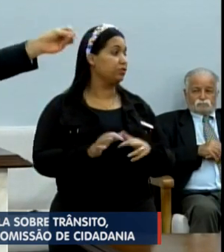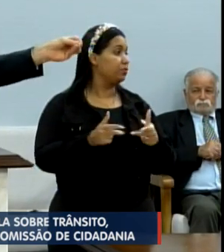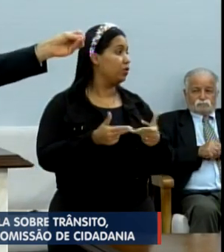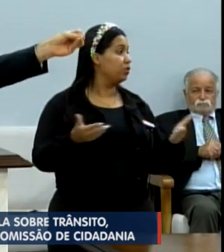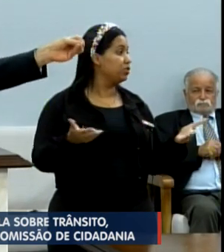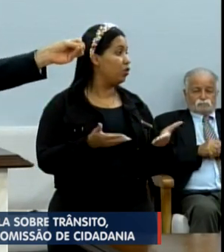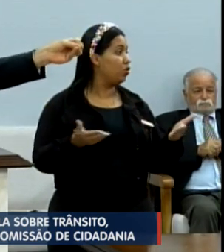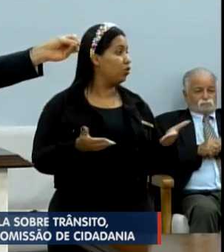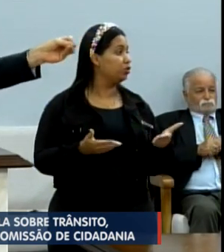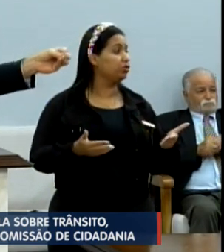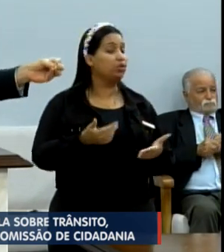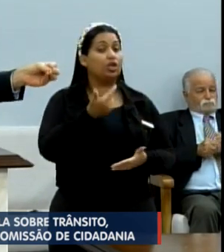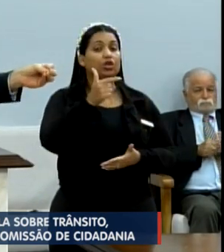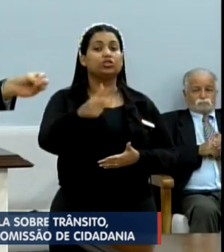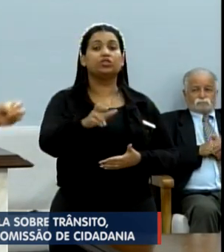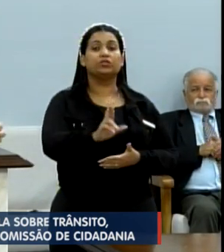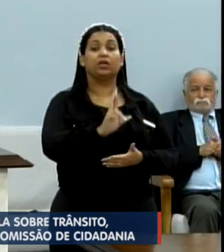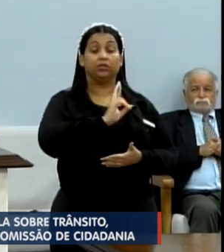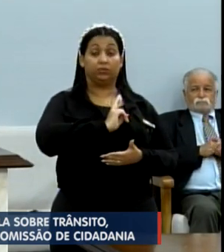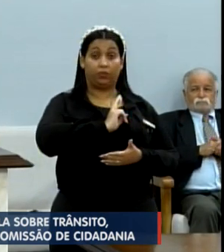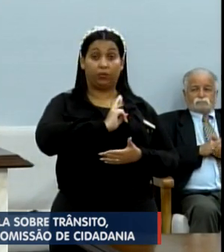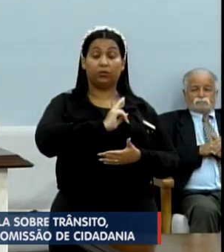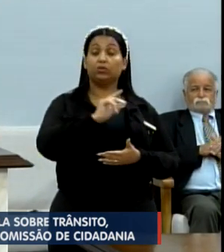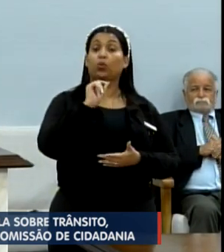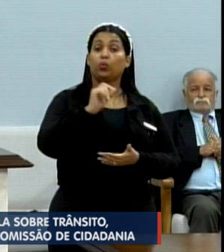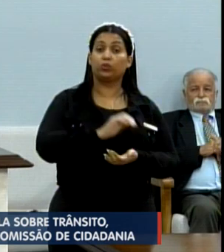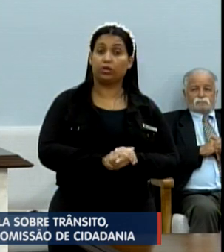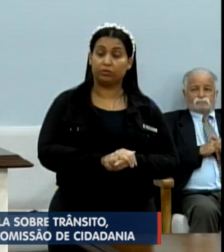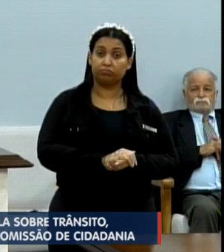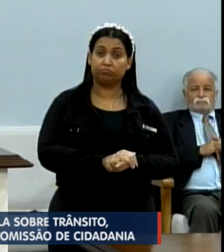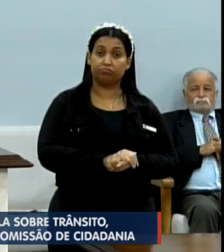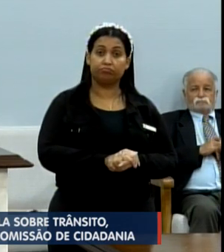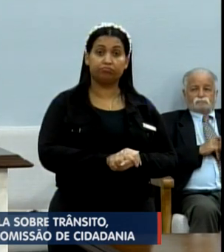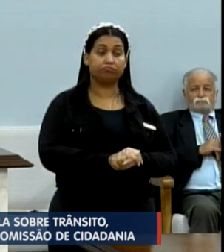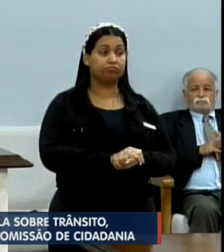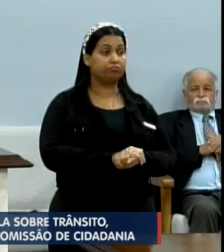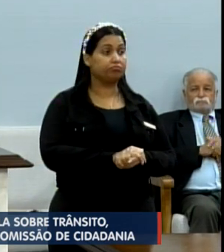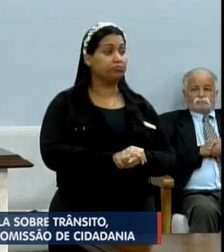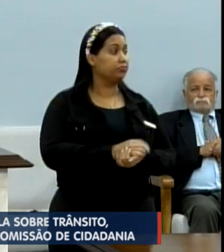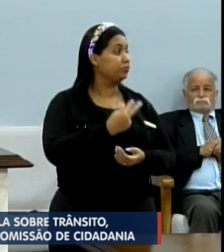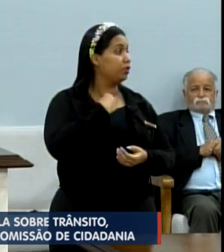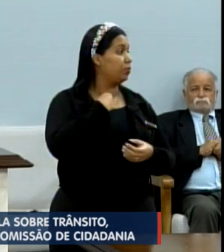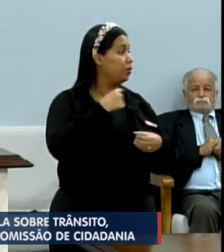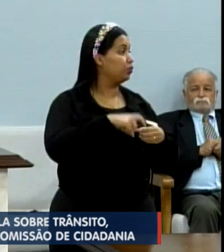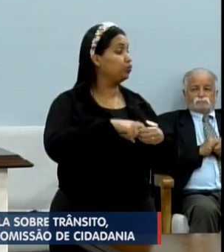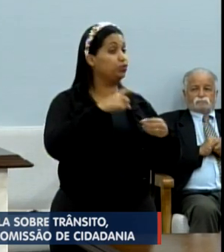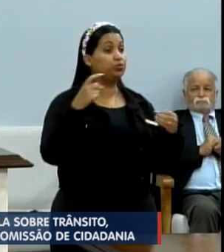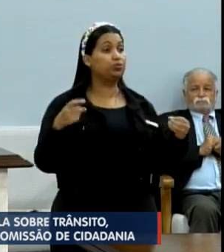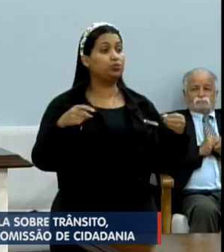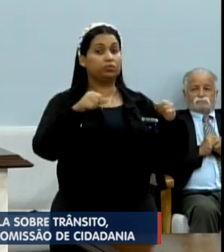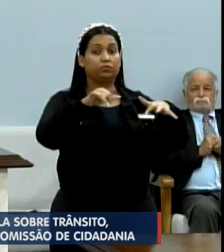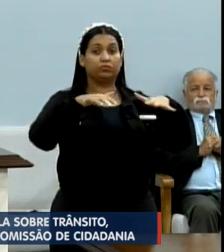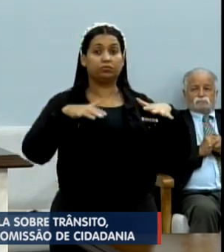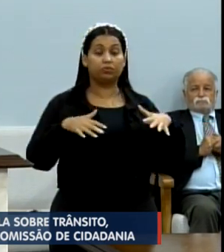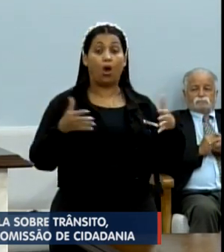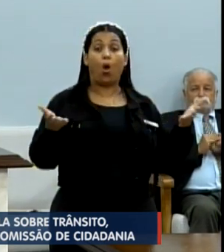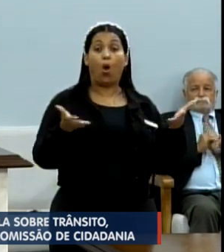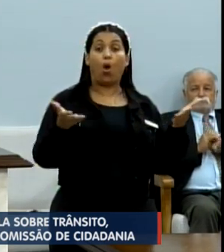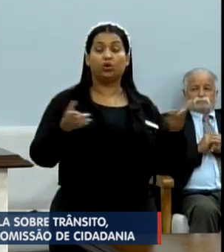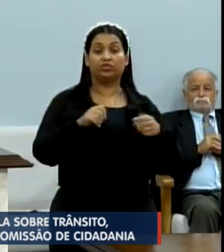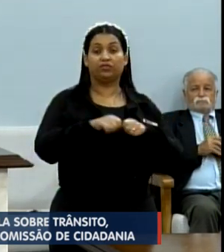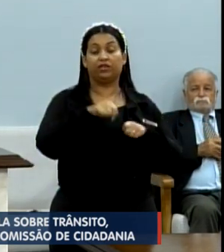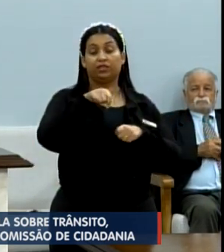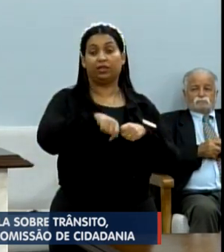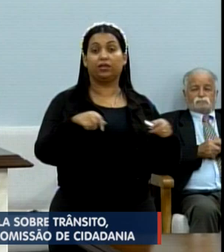agora não tive a resposta, que havia sido suspensa a transmissão ao vivo da audiência pública realizada hoje,